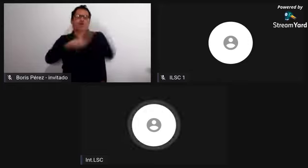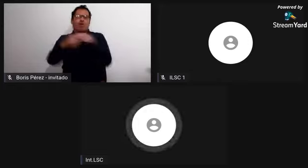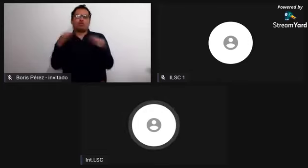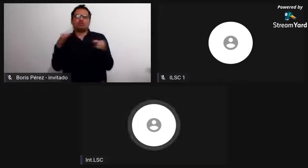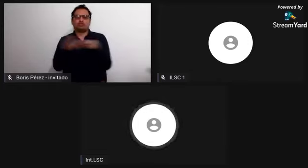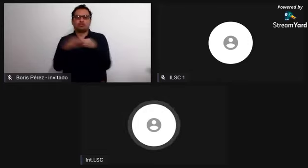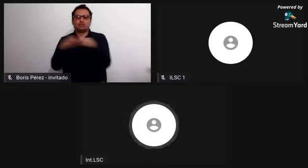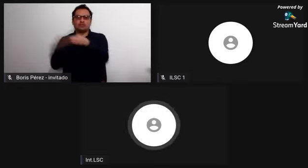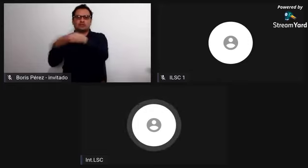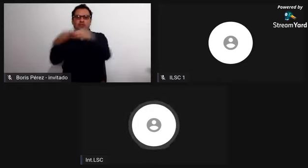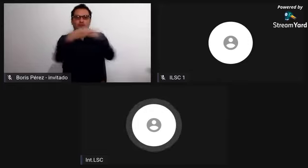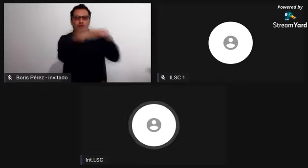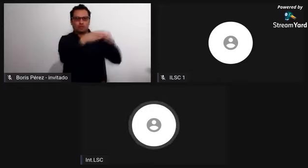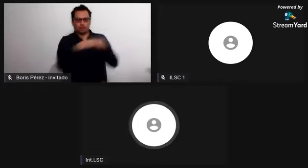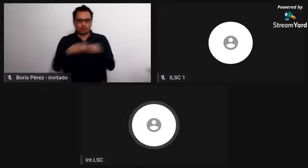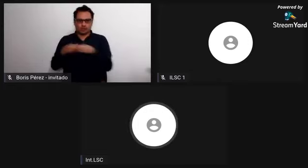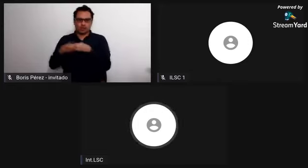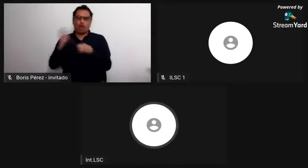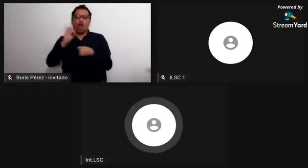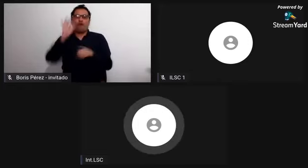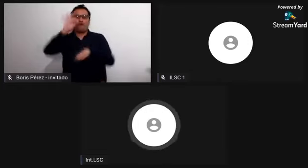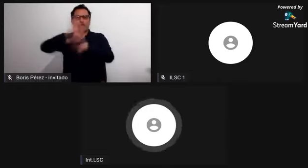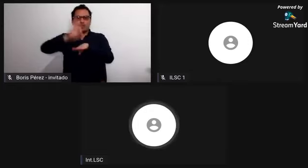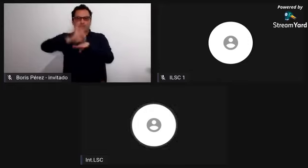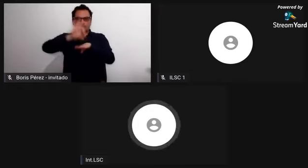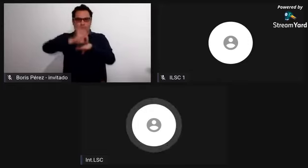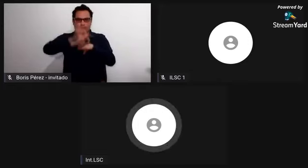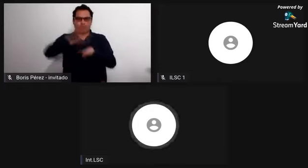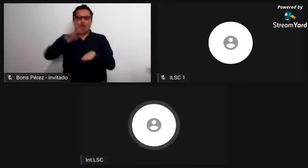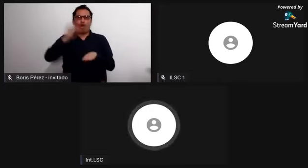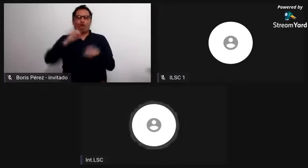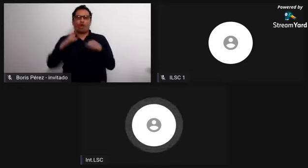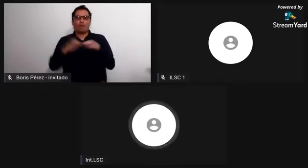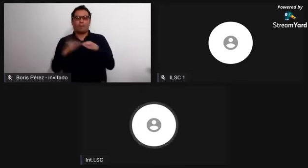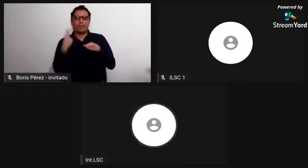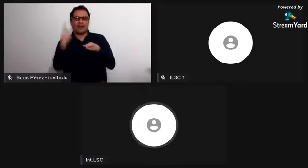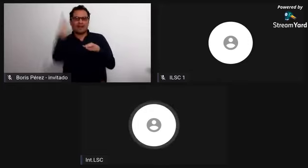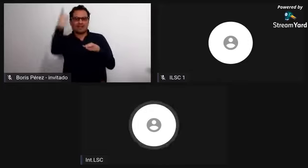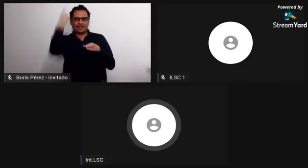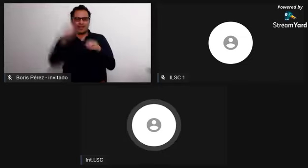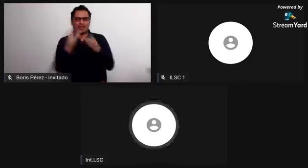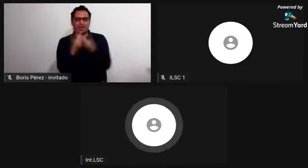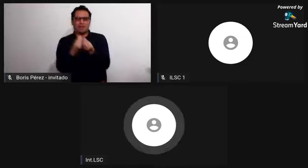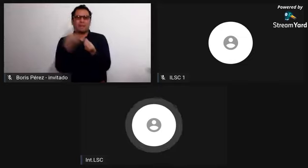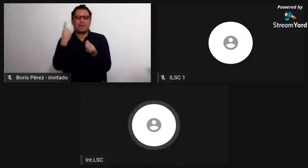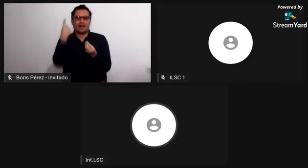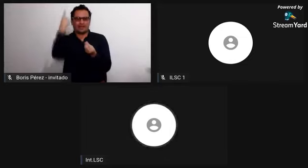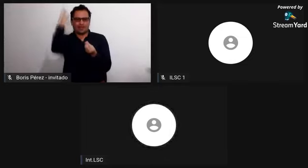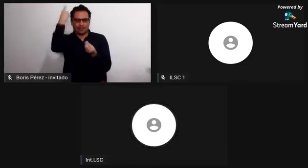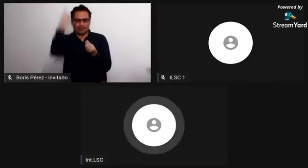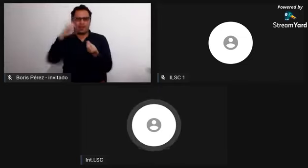porque no son territorios en los que tradicionalmente estaban establecidas las personas afrocolombianas.